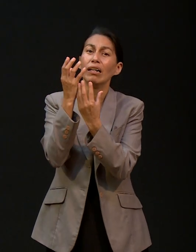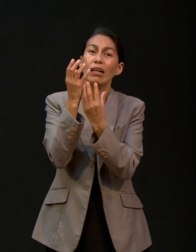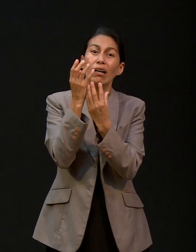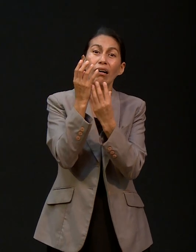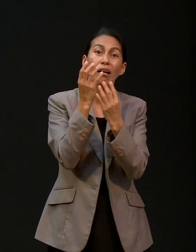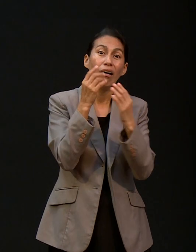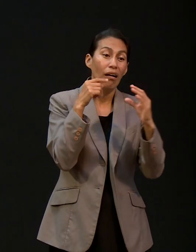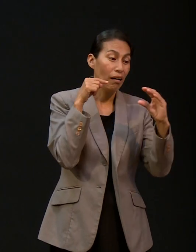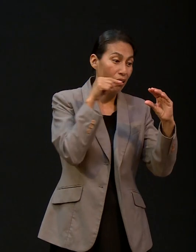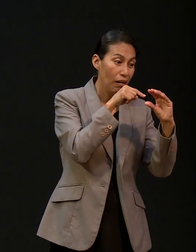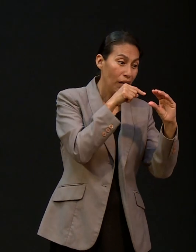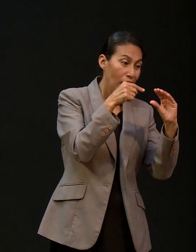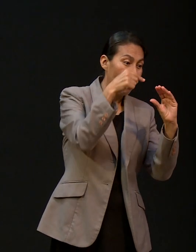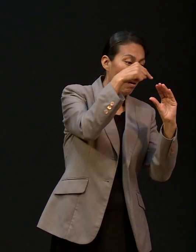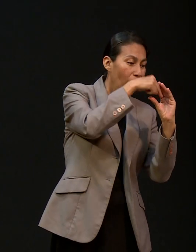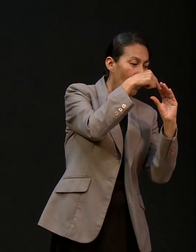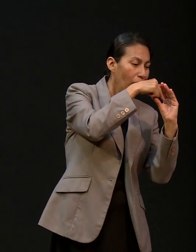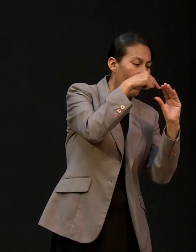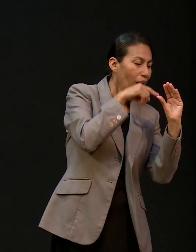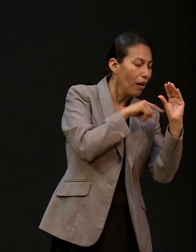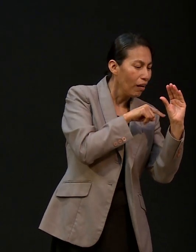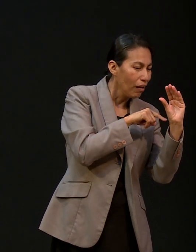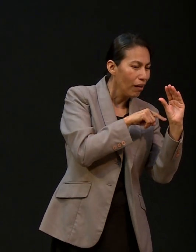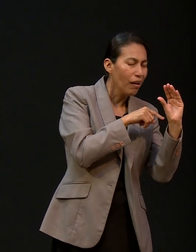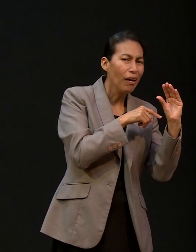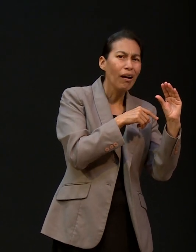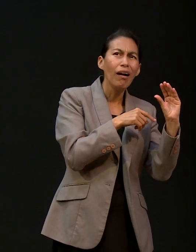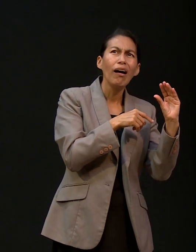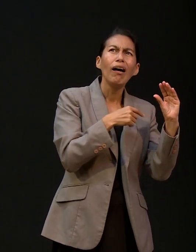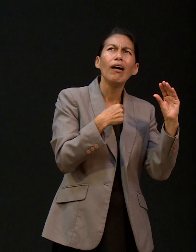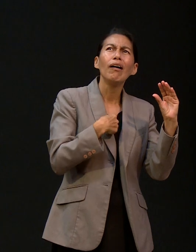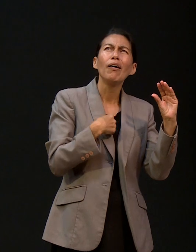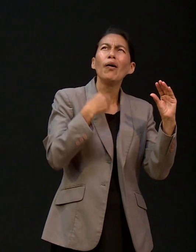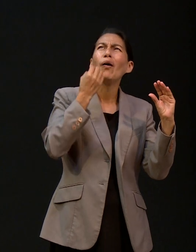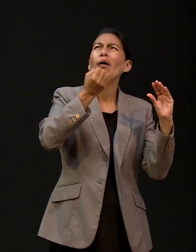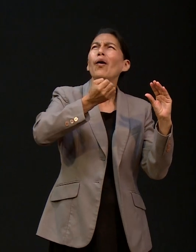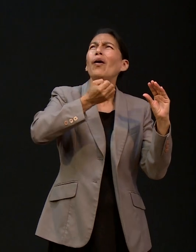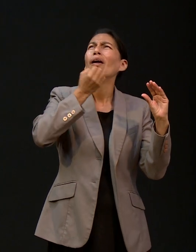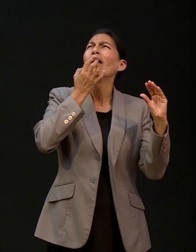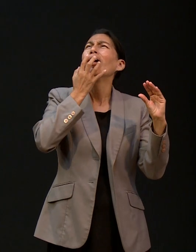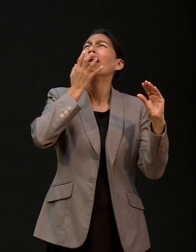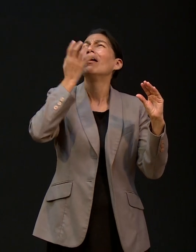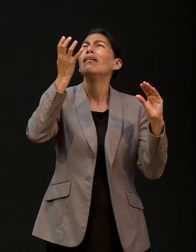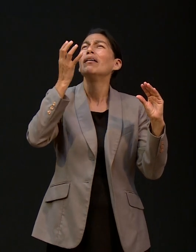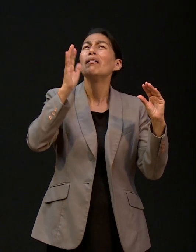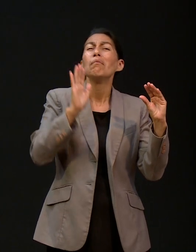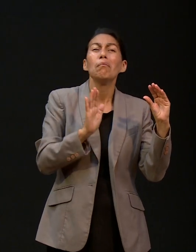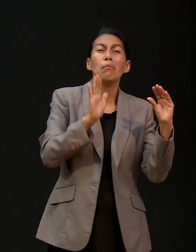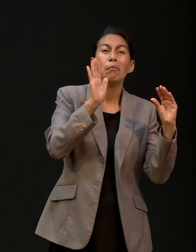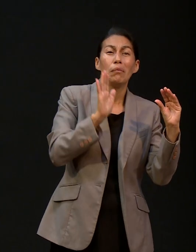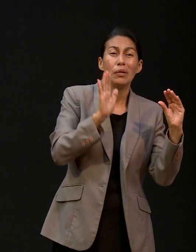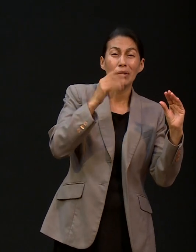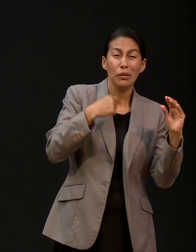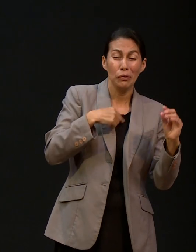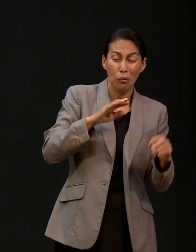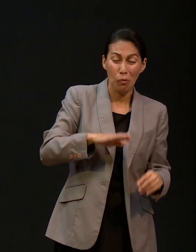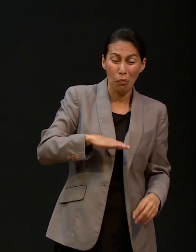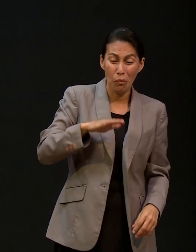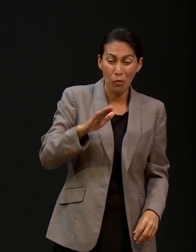el seno desde el seno del Seol clamé y mi voz oíste y esto